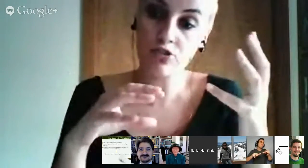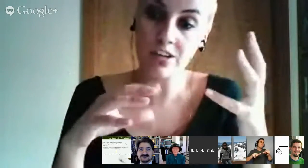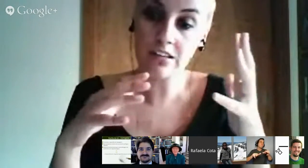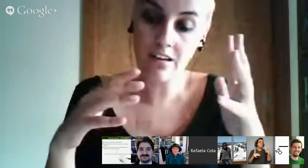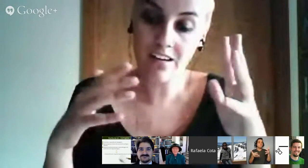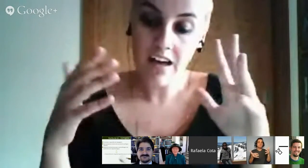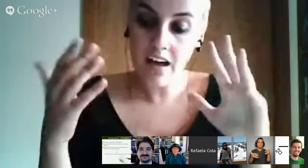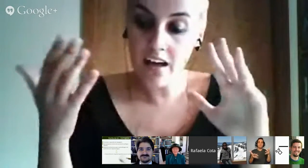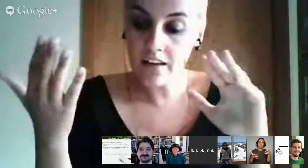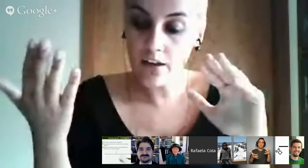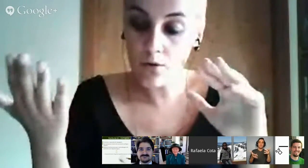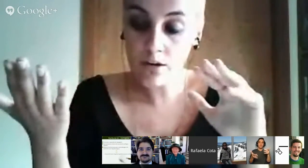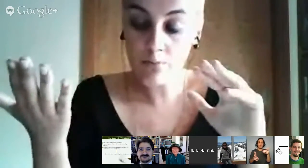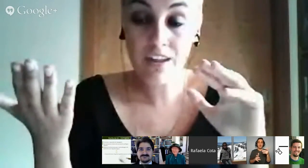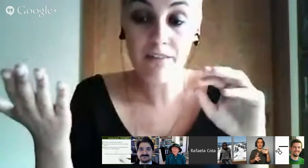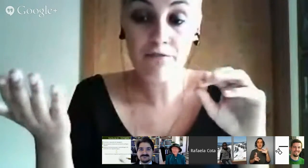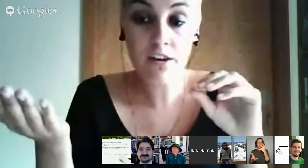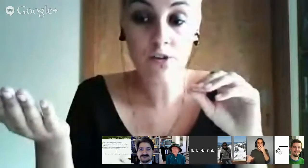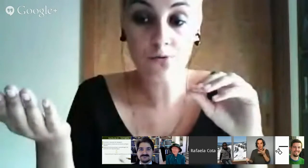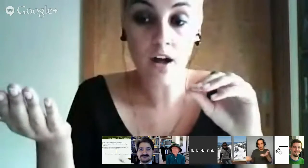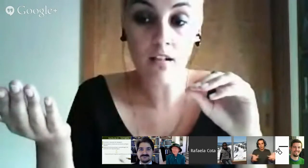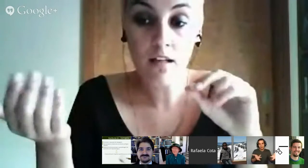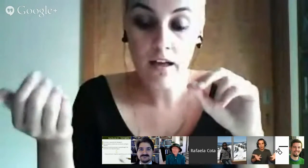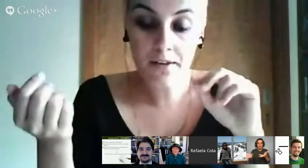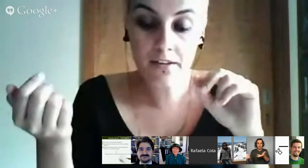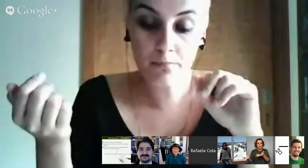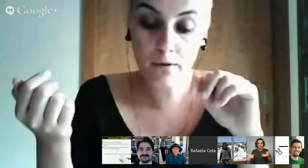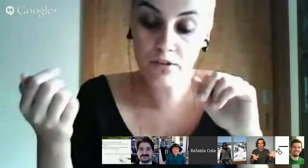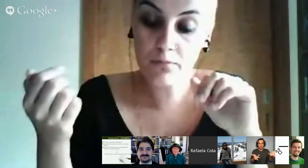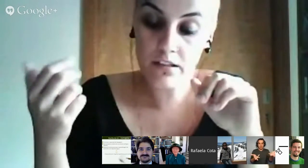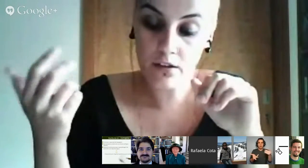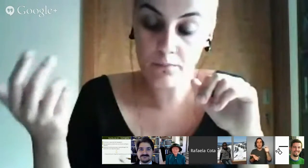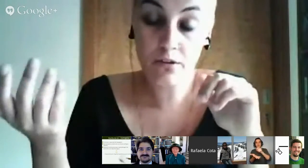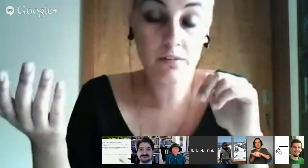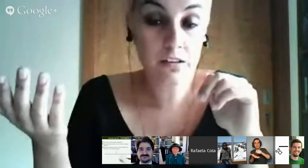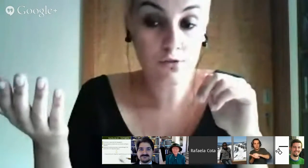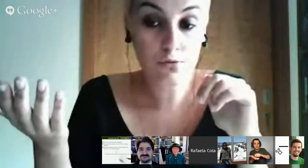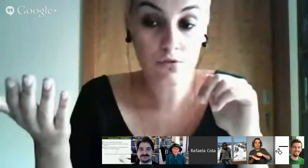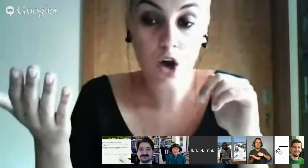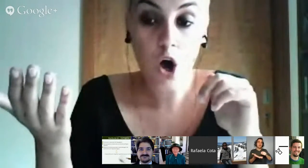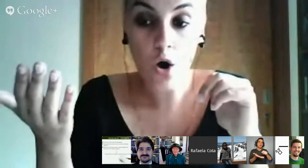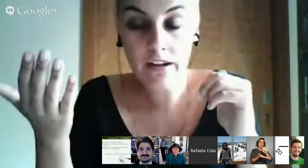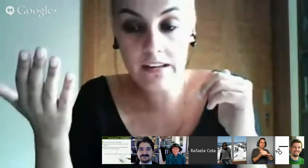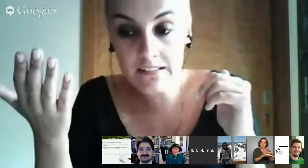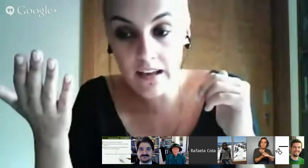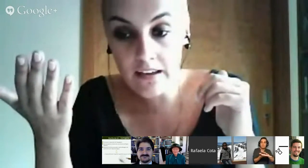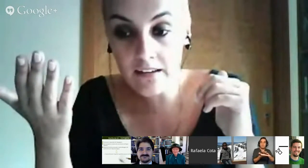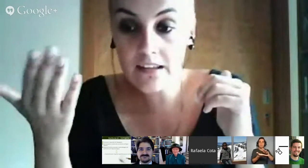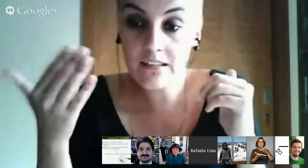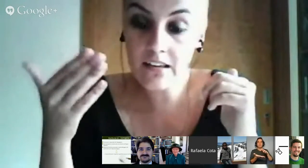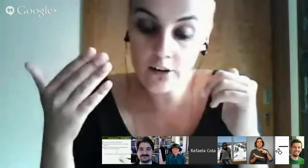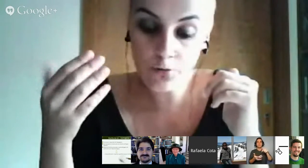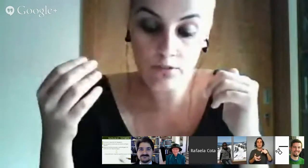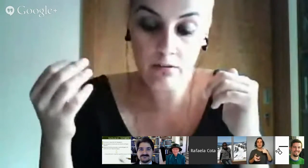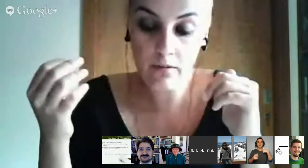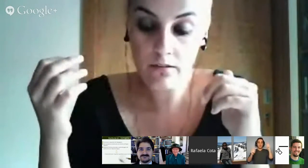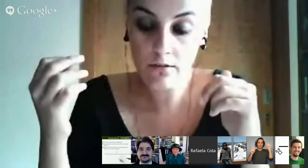escrita e a outra porque é a via natural que possibilita ao surdo organizar e adquirir conhecimento.